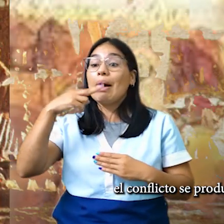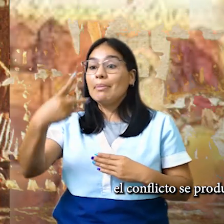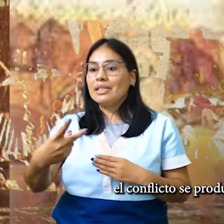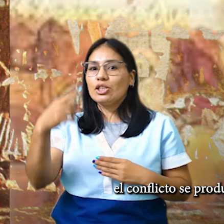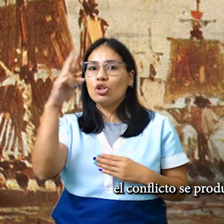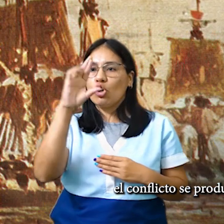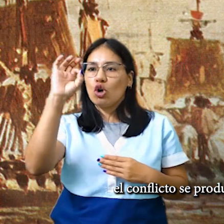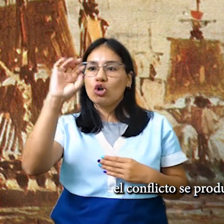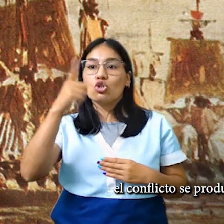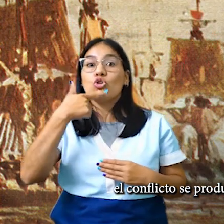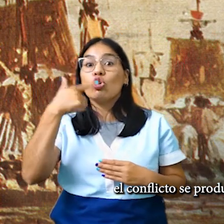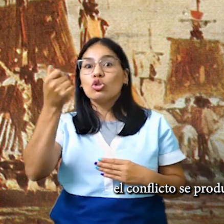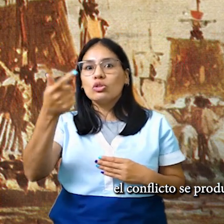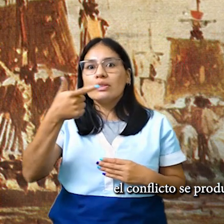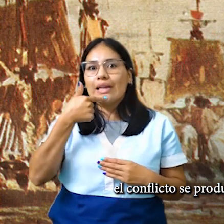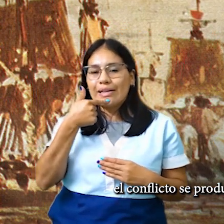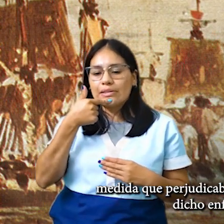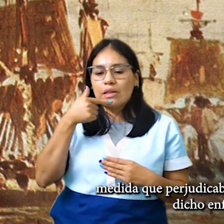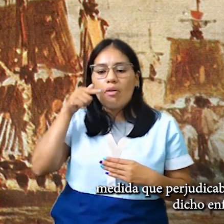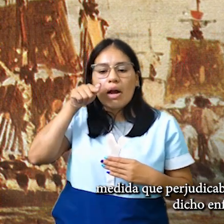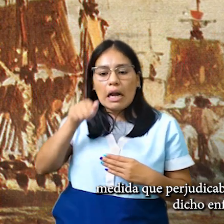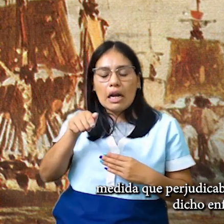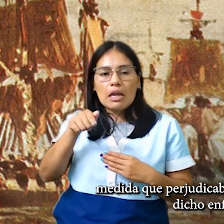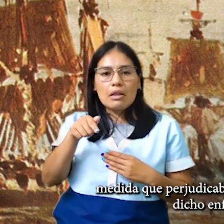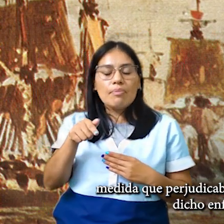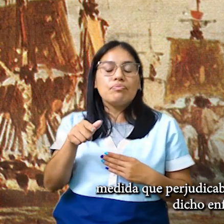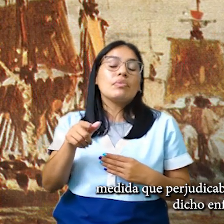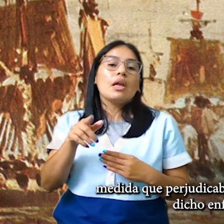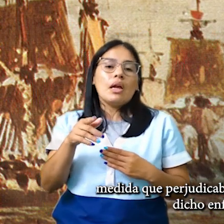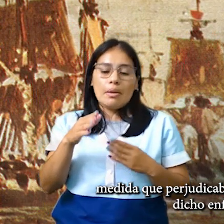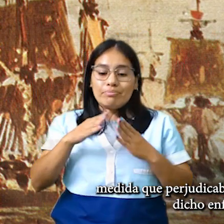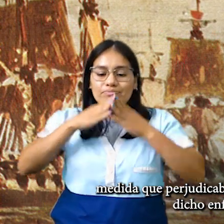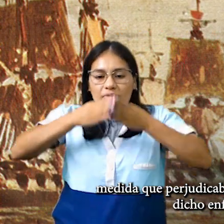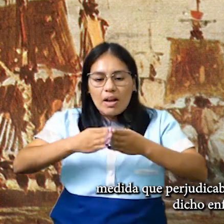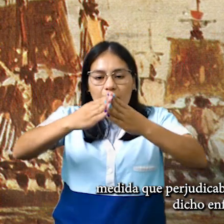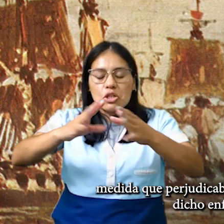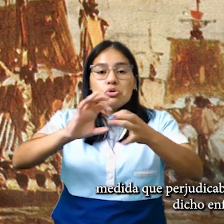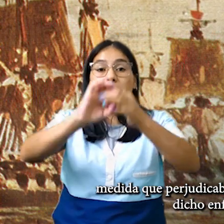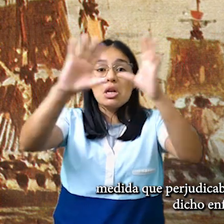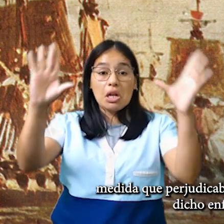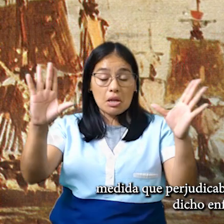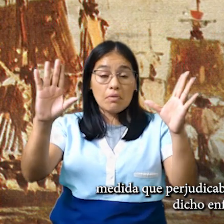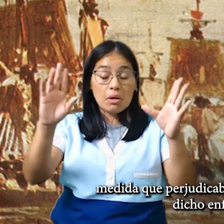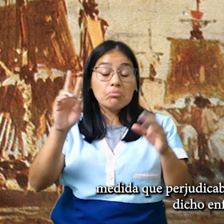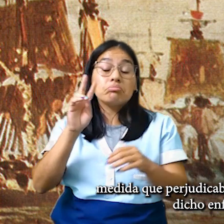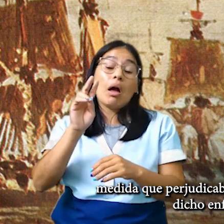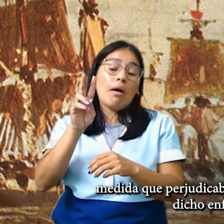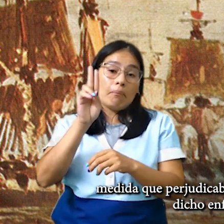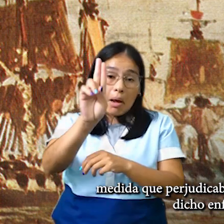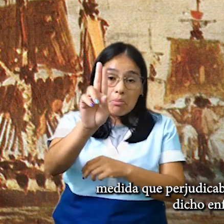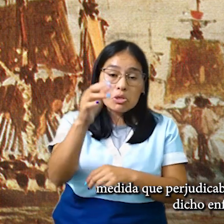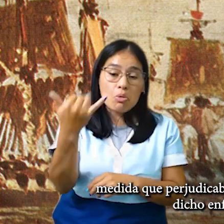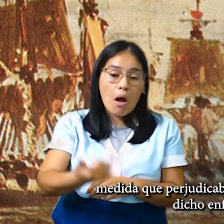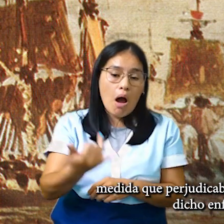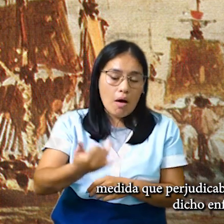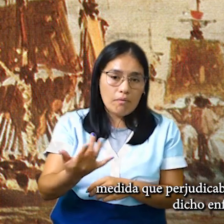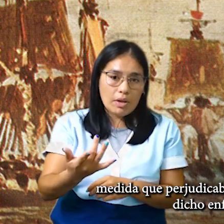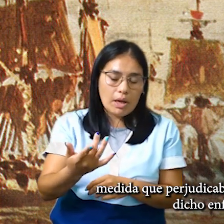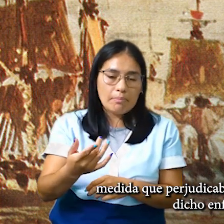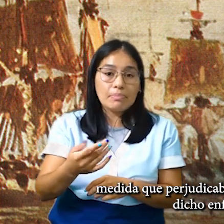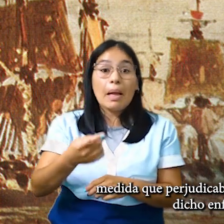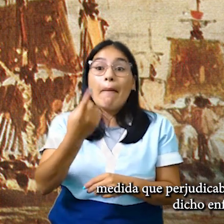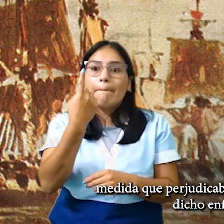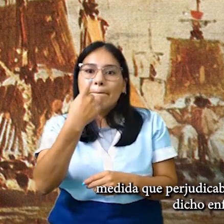libre navegación de los ríos, medida que perjudicaba el comercio y desarrollo